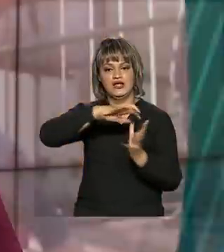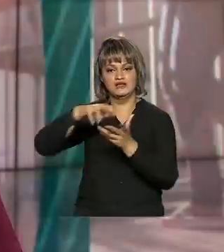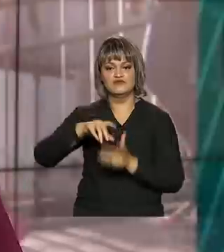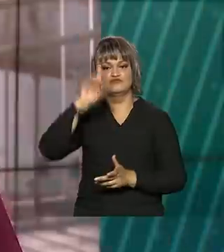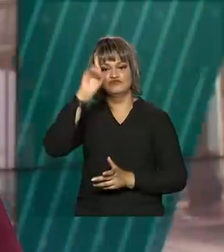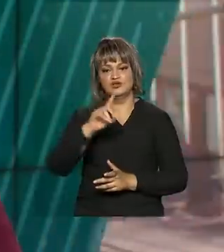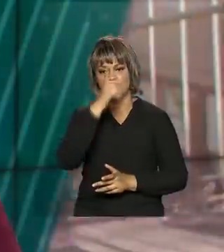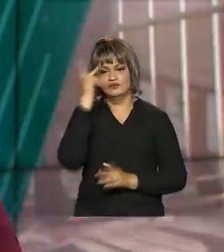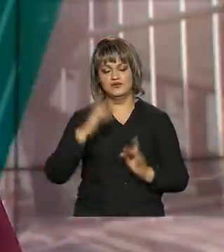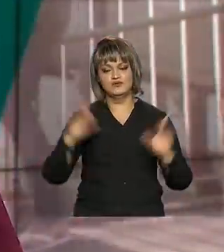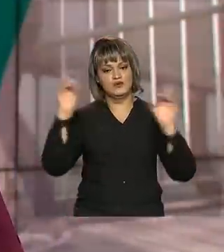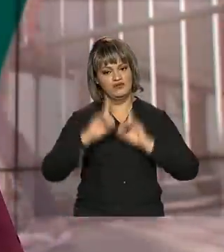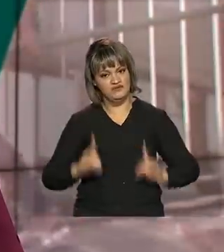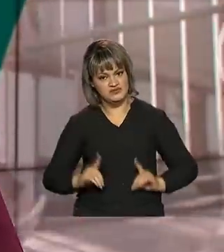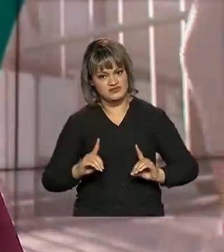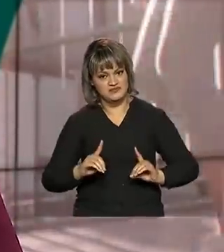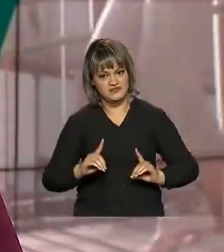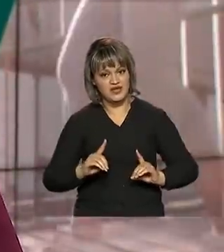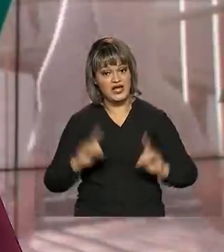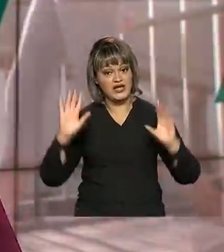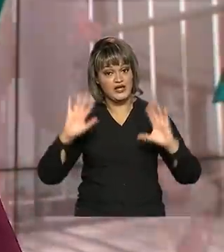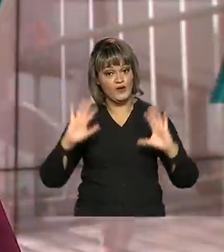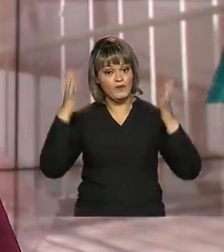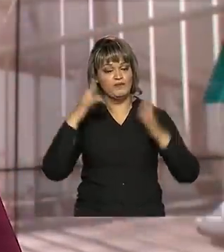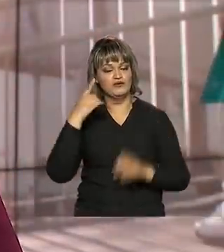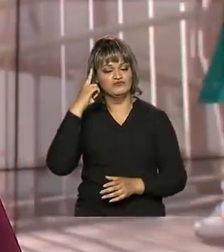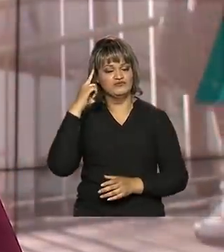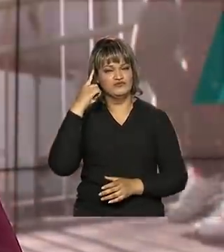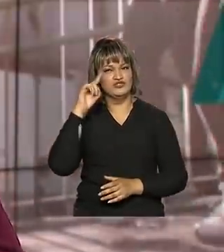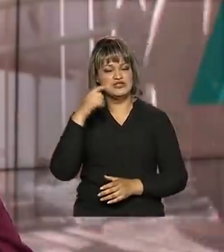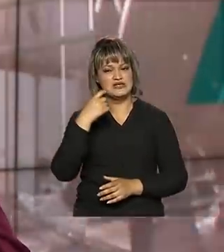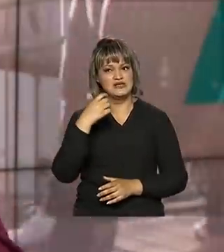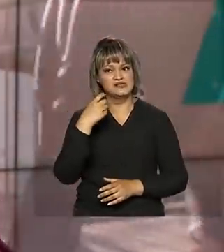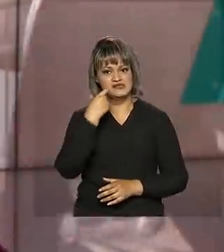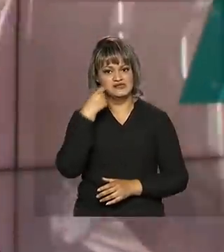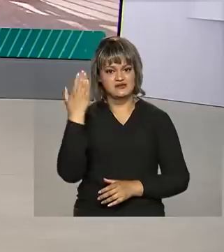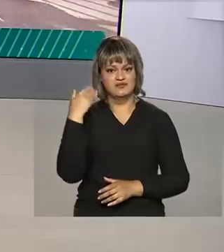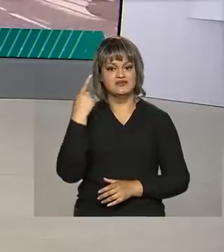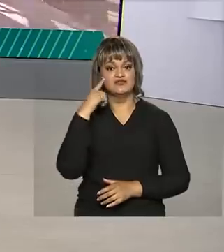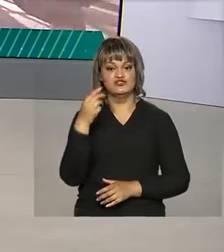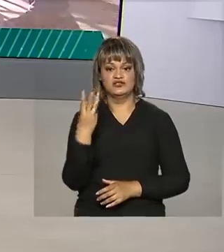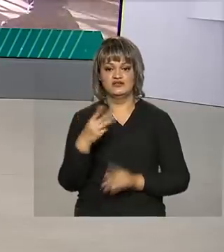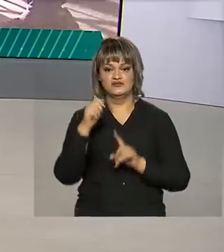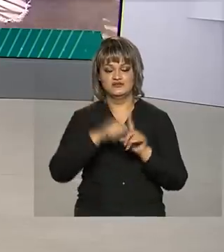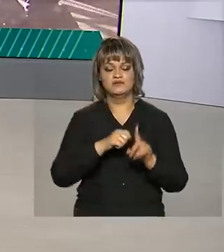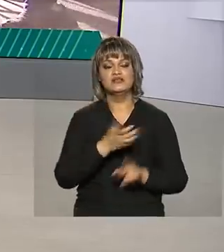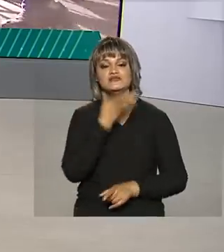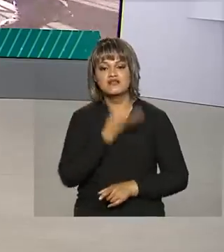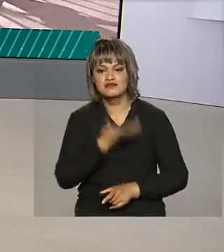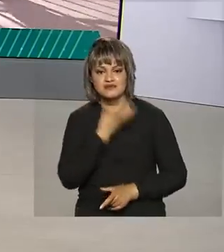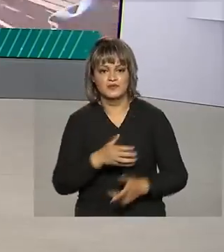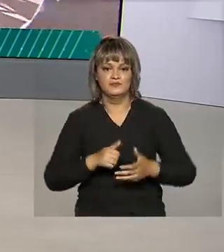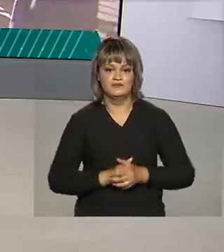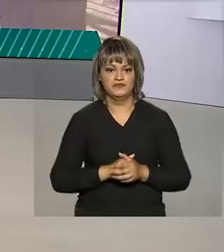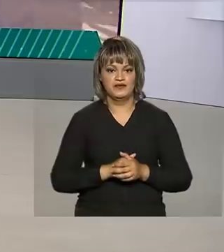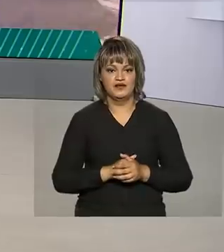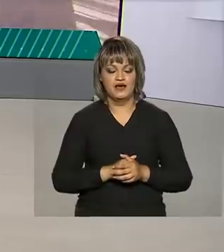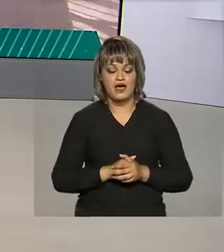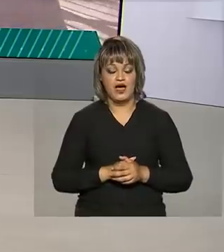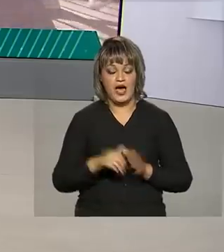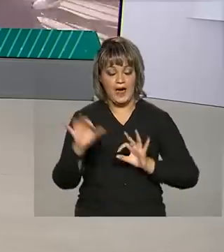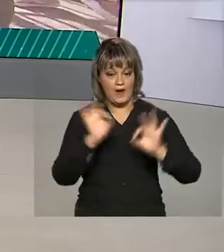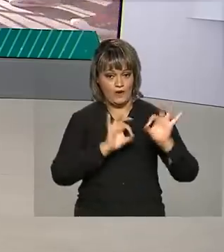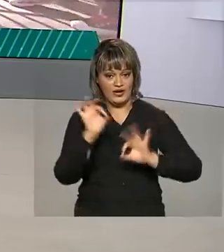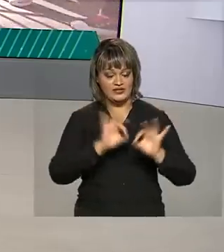Direitos da Pessoa com Deficiência, comemorado na última sexta-feira, 3 de dezembro. A premiação foi realizada pelo programa Pátria